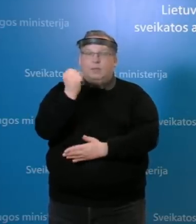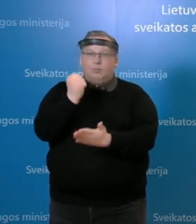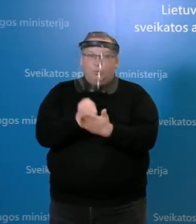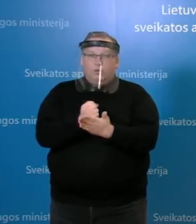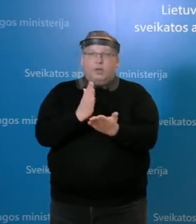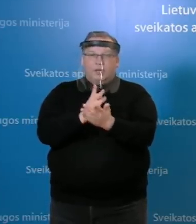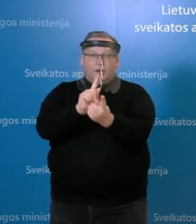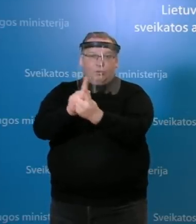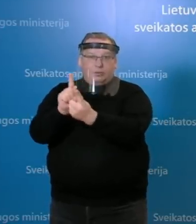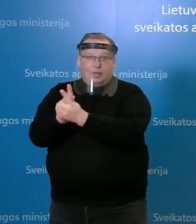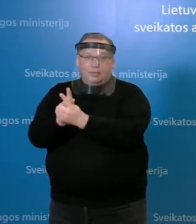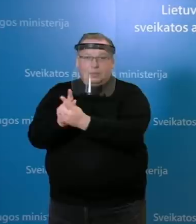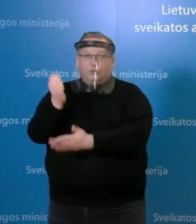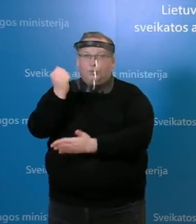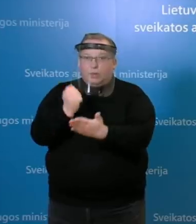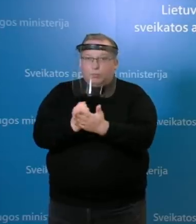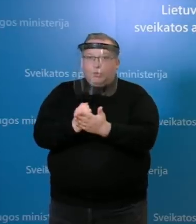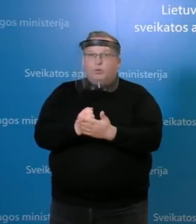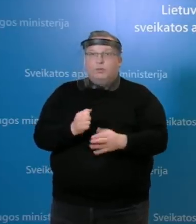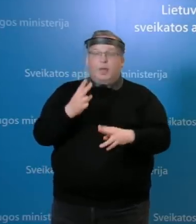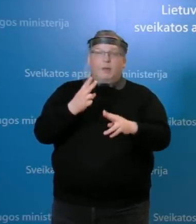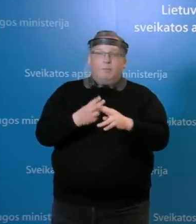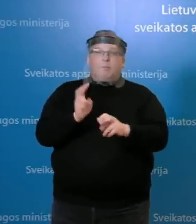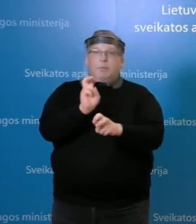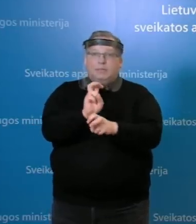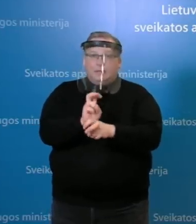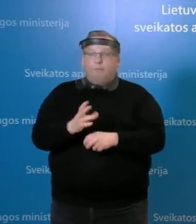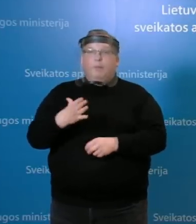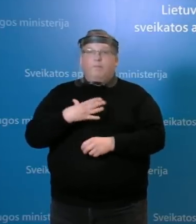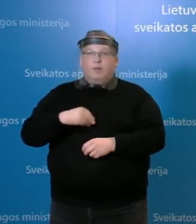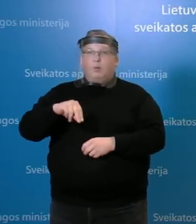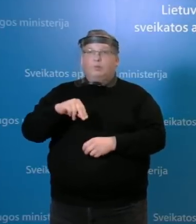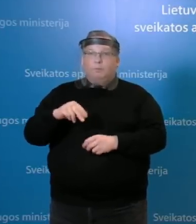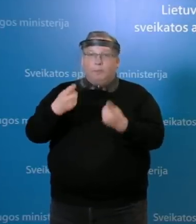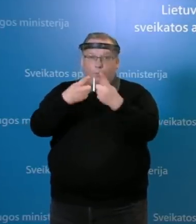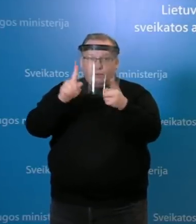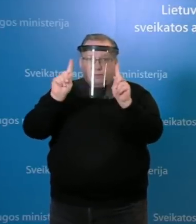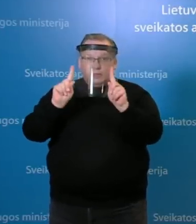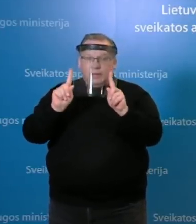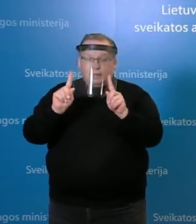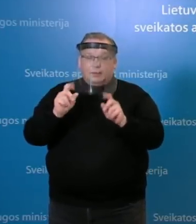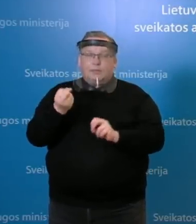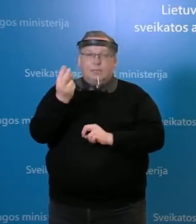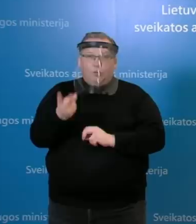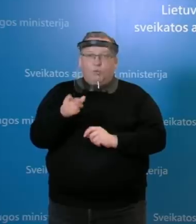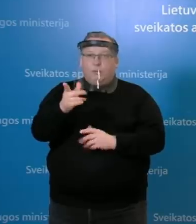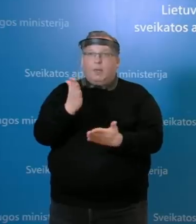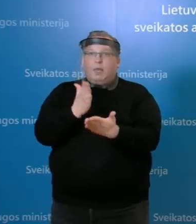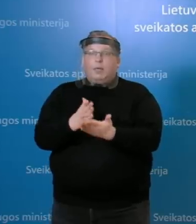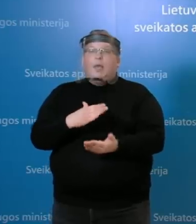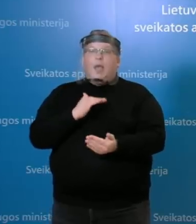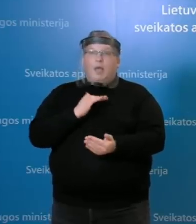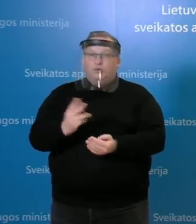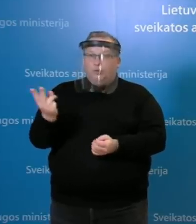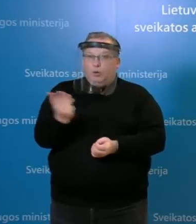ar yra ir pacientais. Tai iš tikrųjų, kalbant apie Respublikinės Vilniaus universitetinės ligoninės atvejus, tai jie labai aiškiai bu